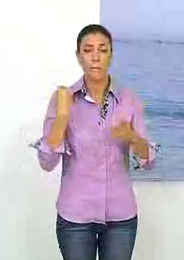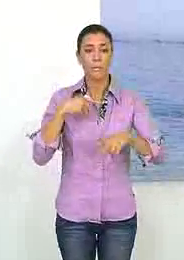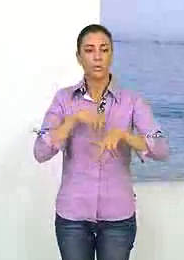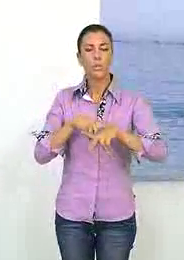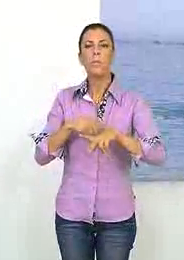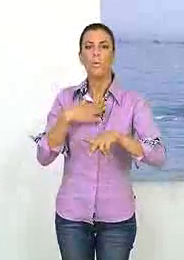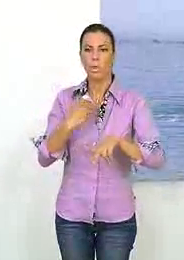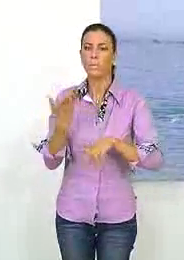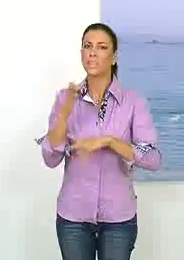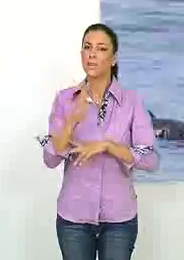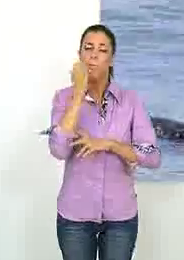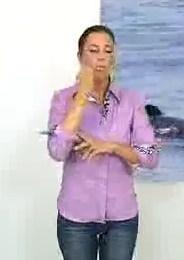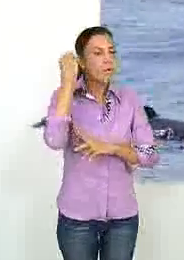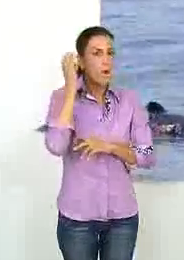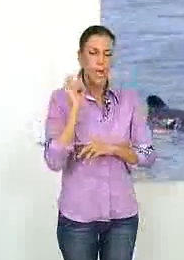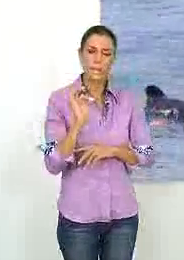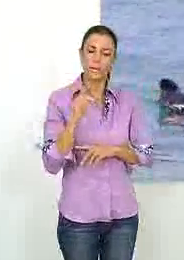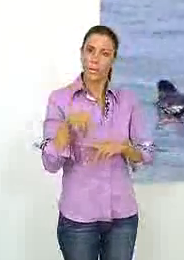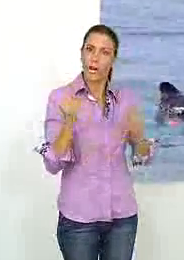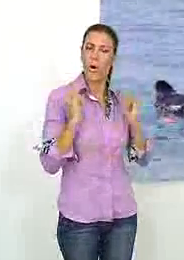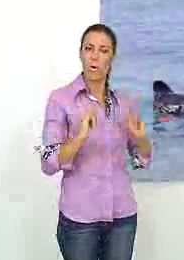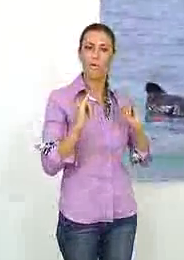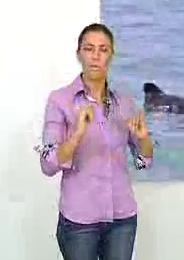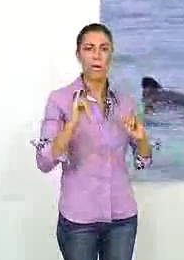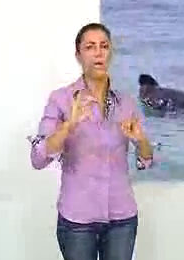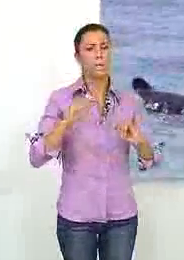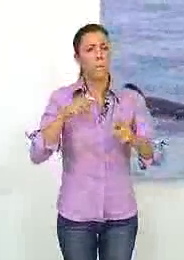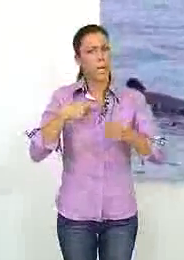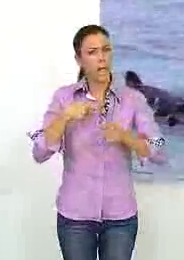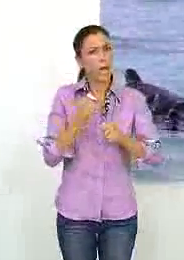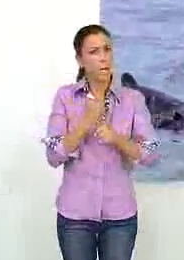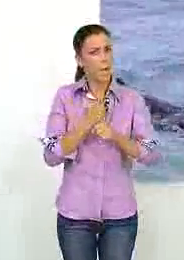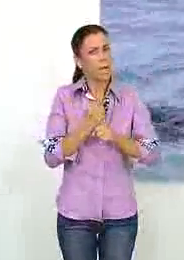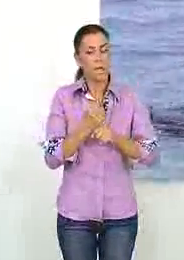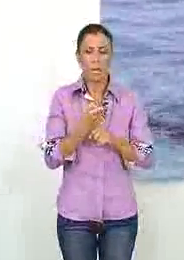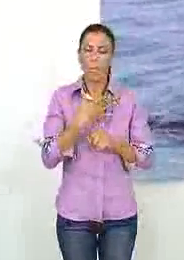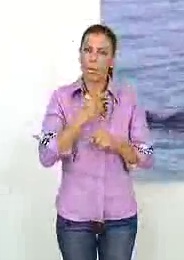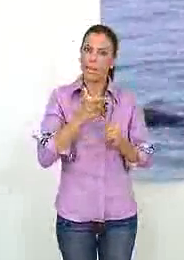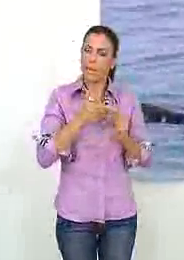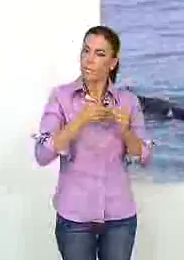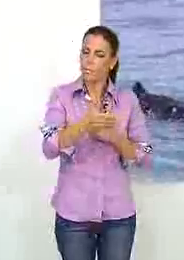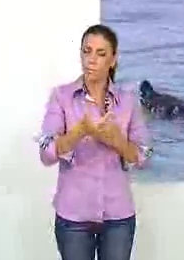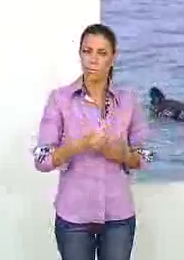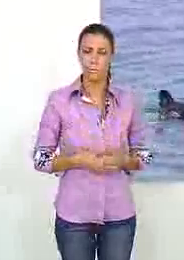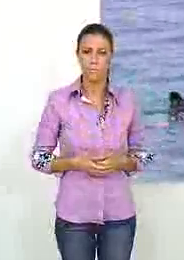Al mismo tiempo se presentará el buceo como una alternativa de ocio y un mercado laboral poco explotado.